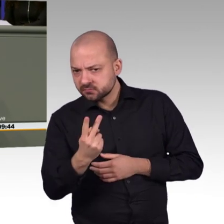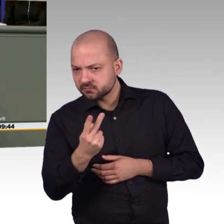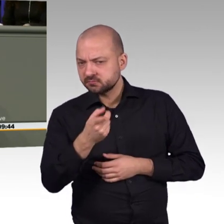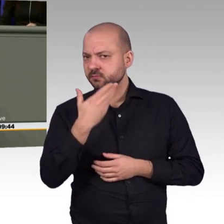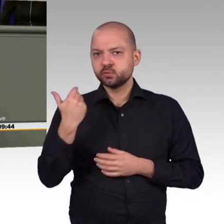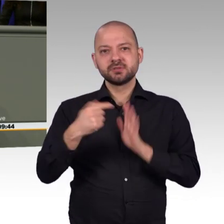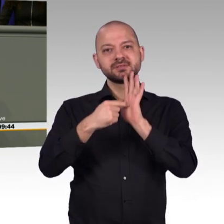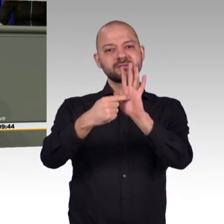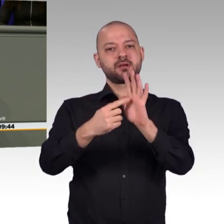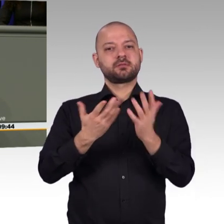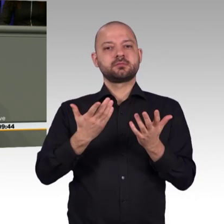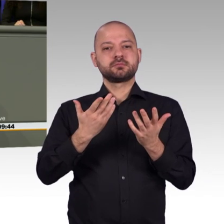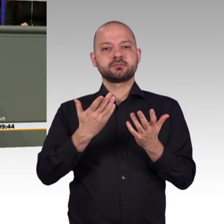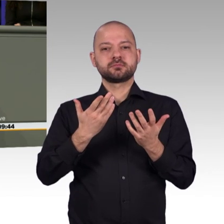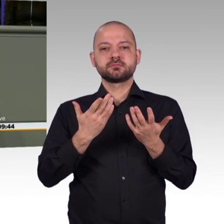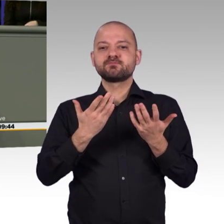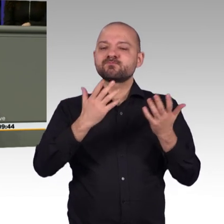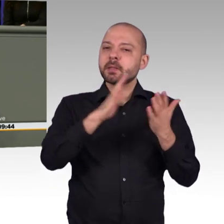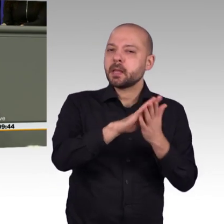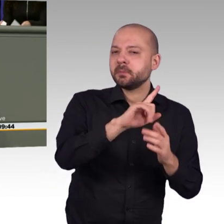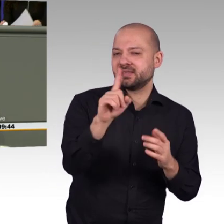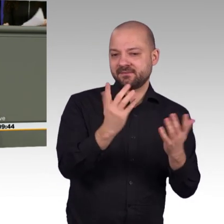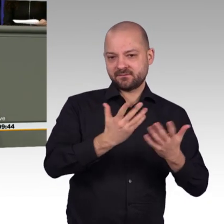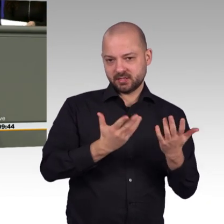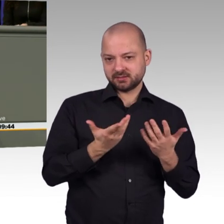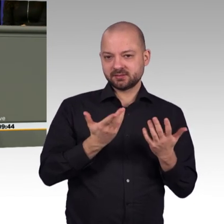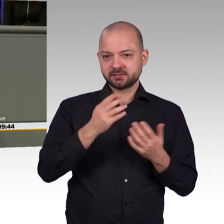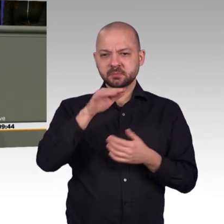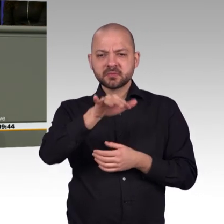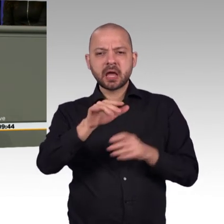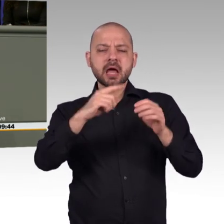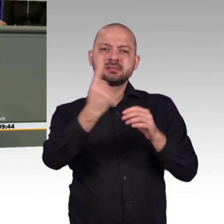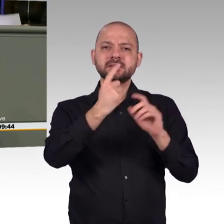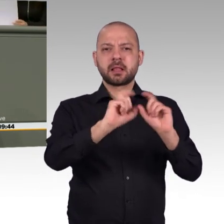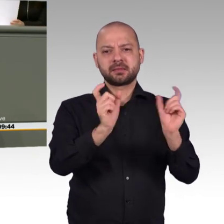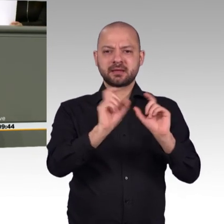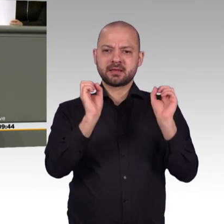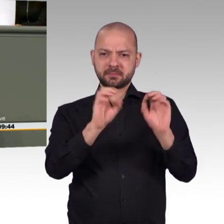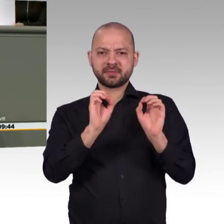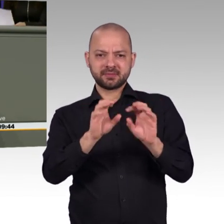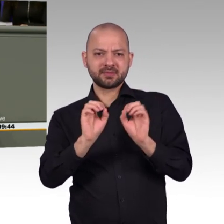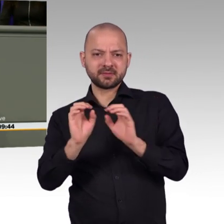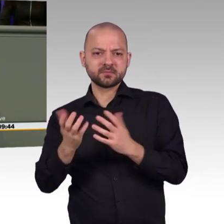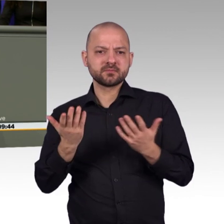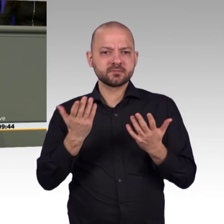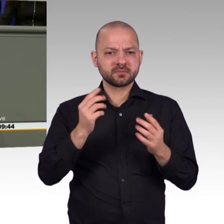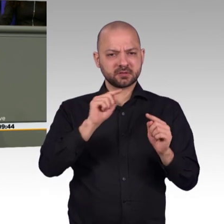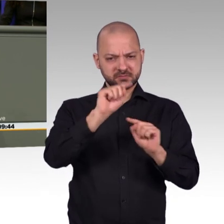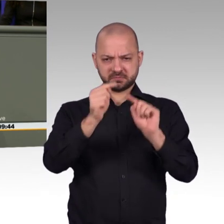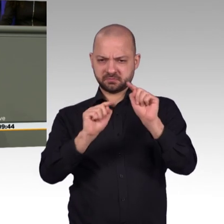in nur 17 Monaten erworbenes Bild wird bestätigt, kaum jemand in diesen weichen Sesseln hat die Funktionsweise